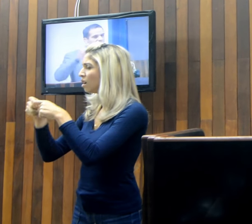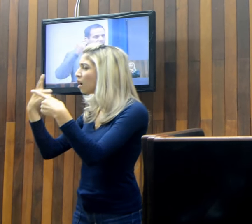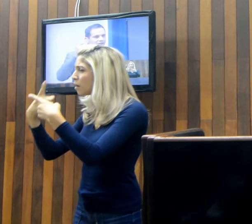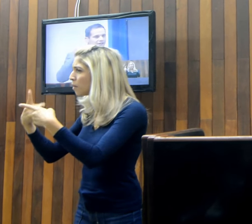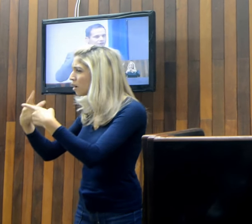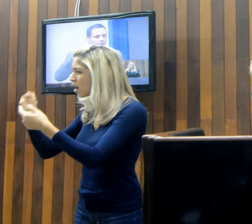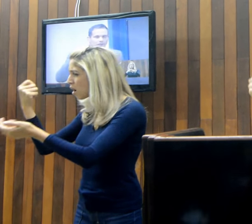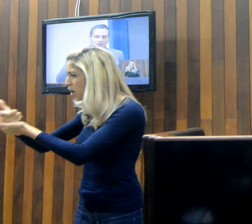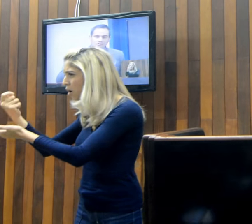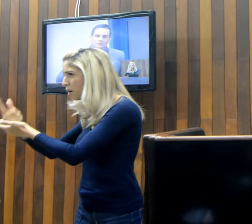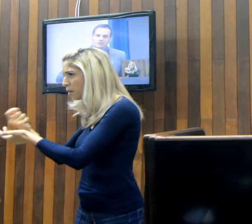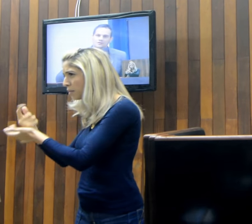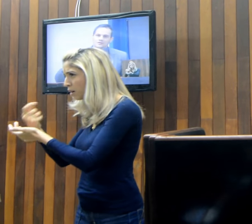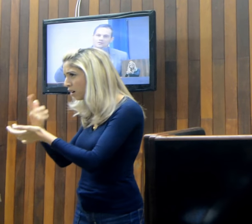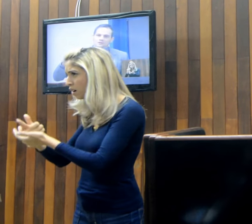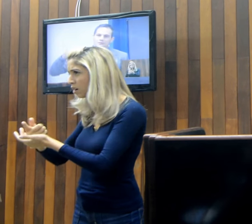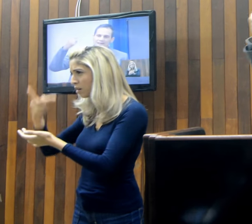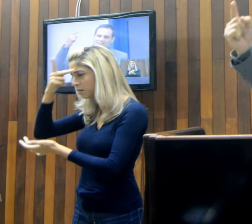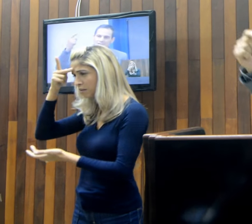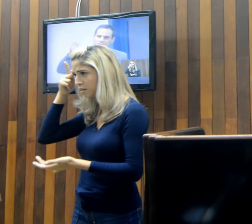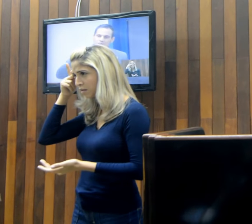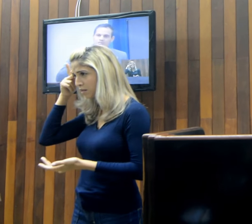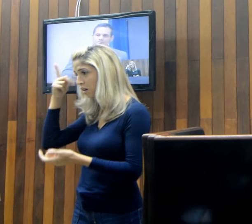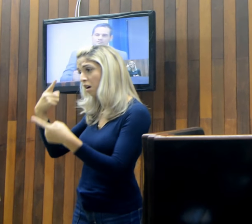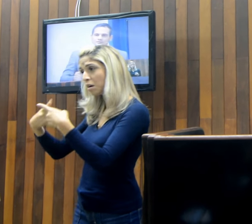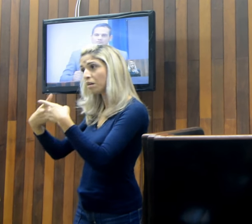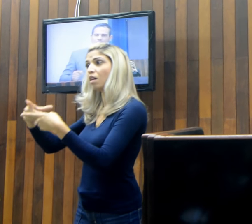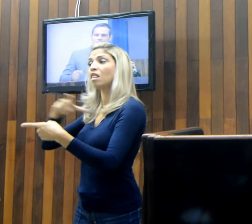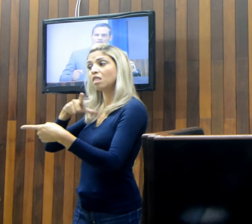fila no Banco do Brasil,